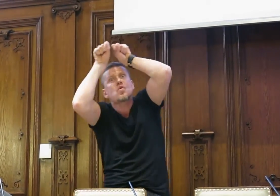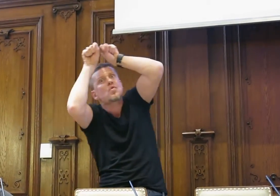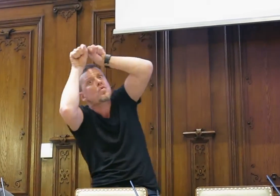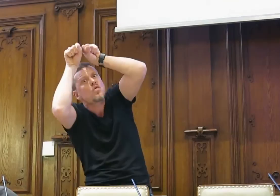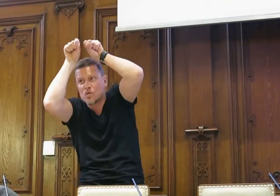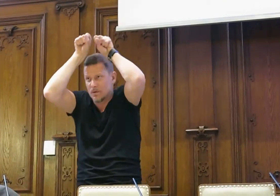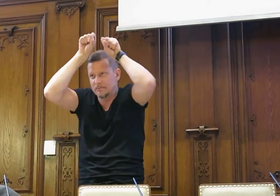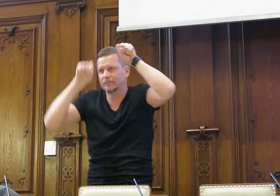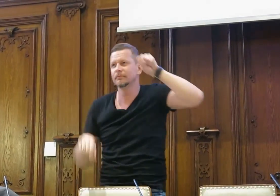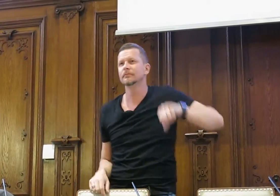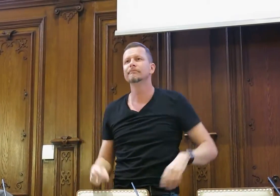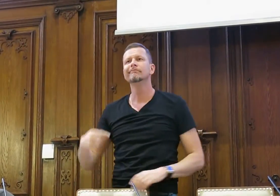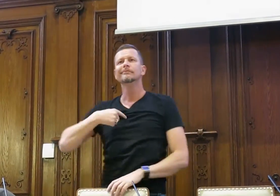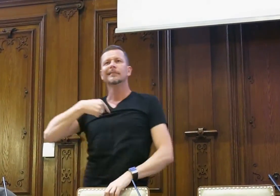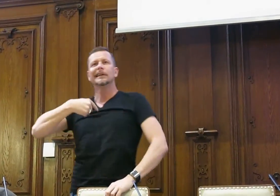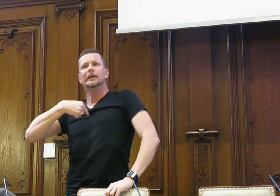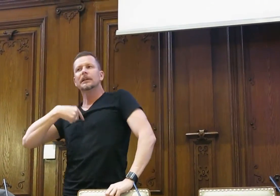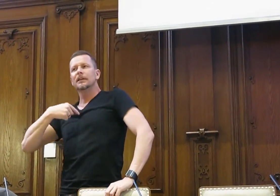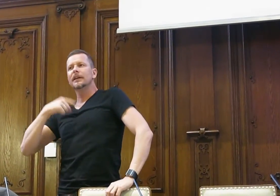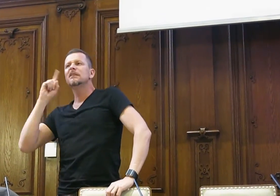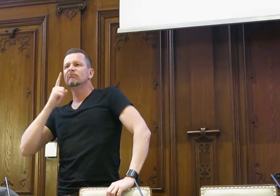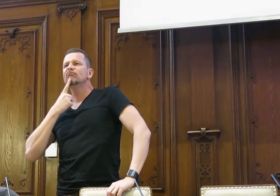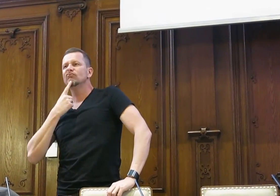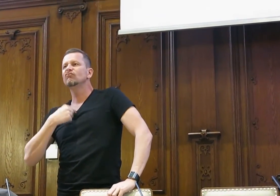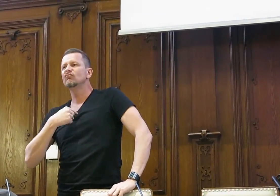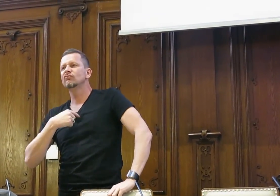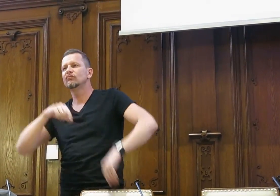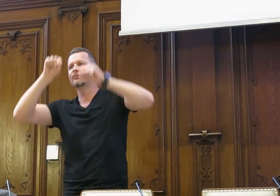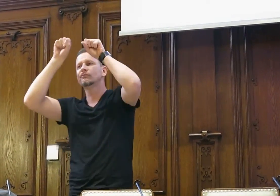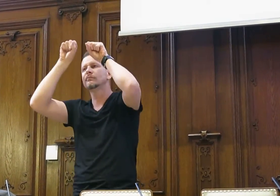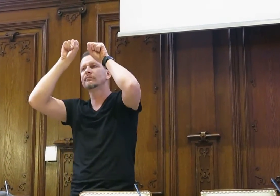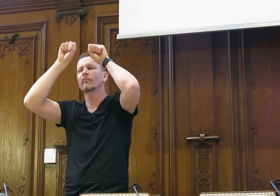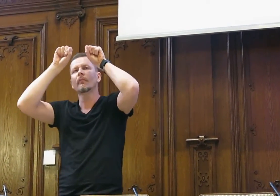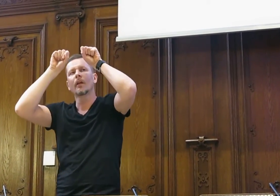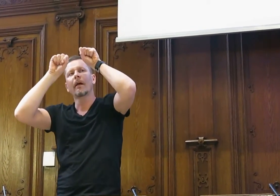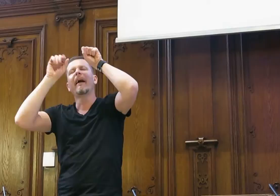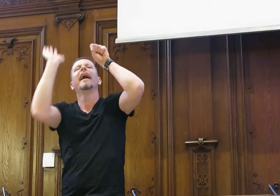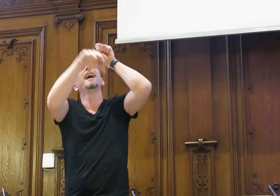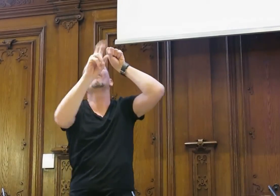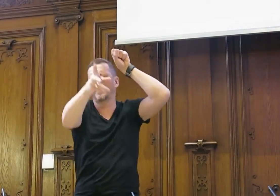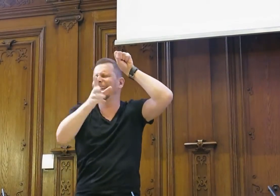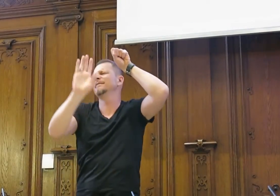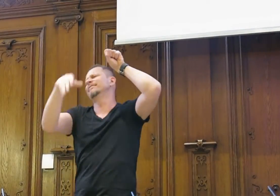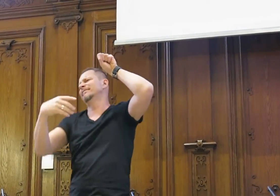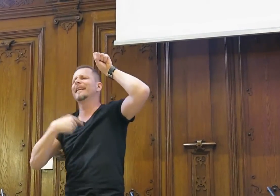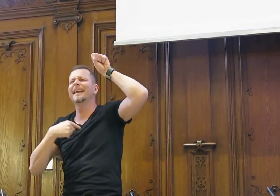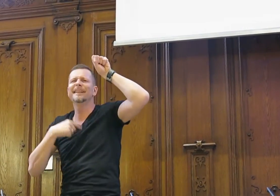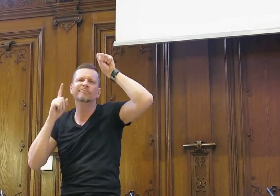nein, wirklich, ich helfe dich nicht mehr aus. Und ich als Gehörlose, was mache ich? Ah, okay, okay.